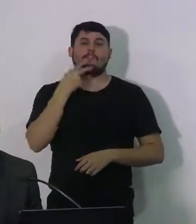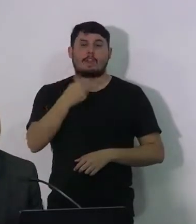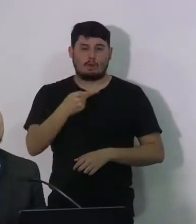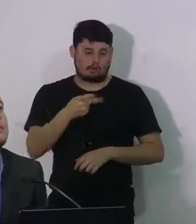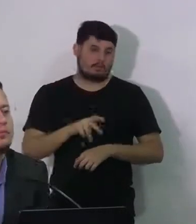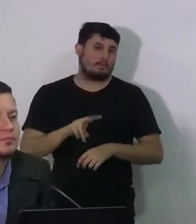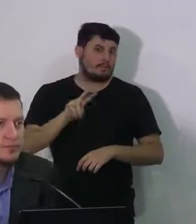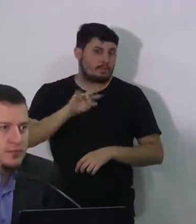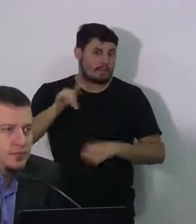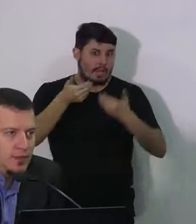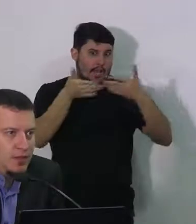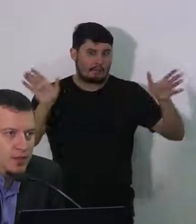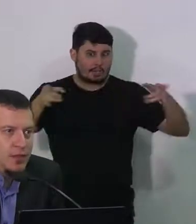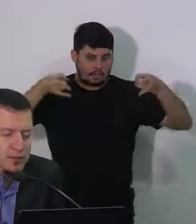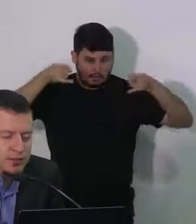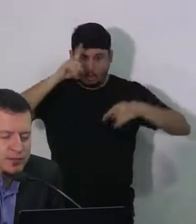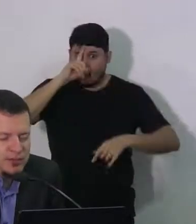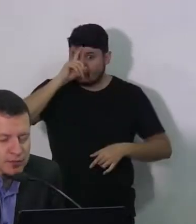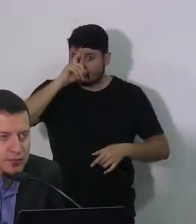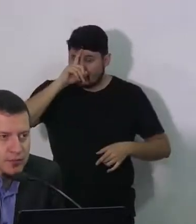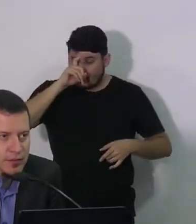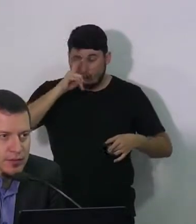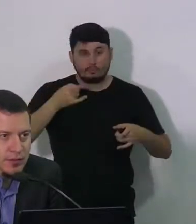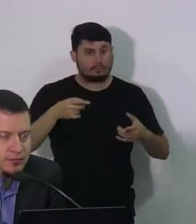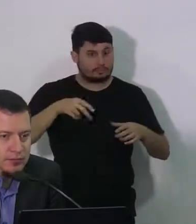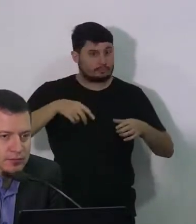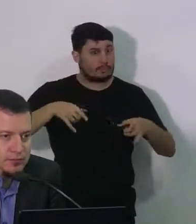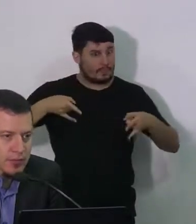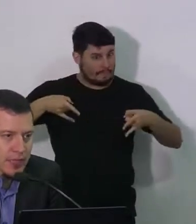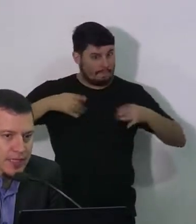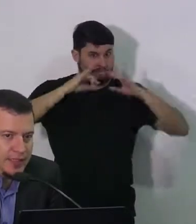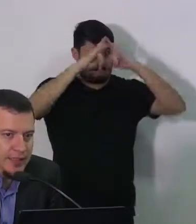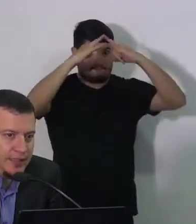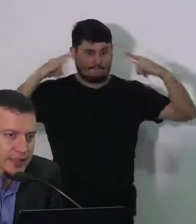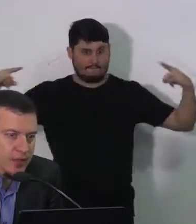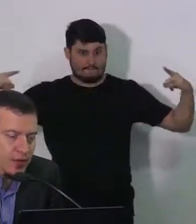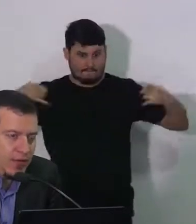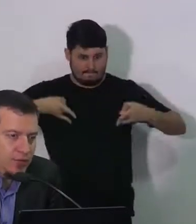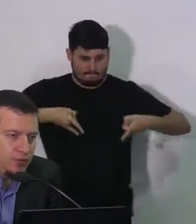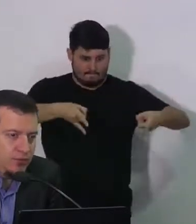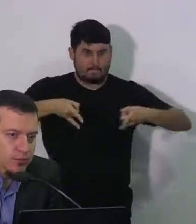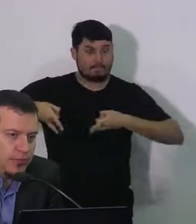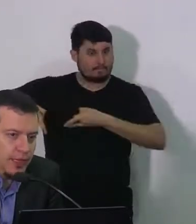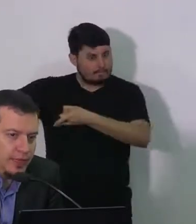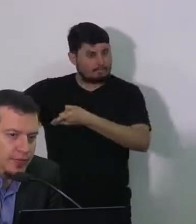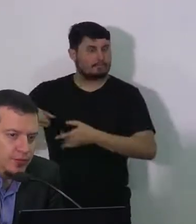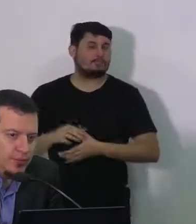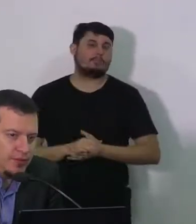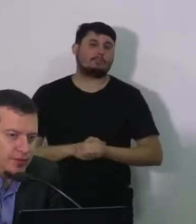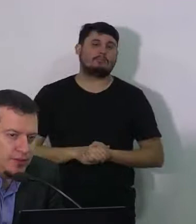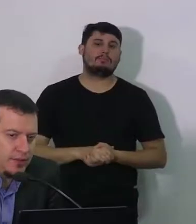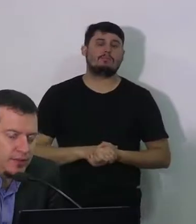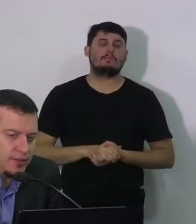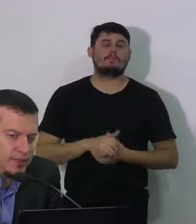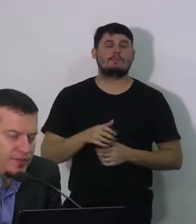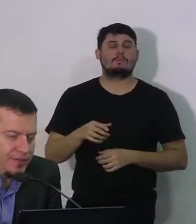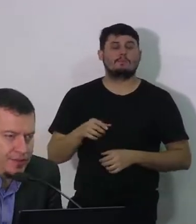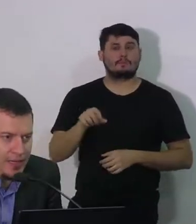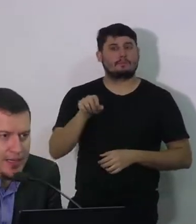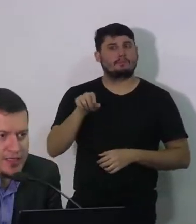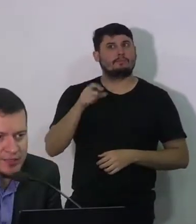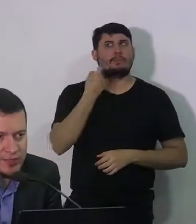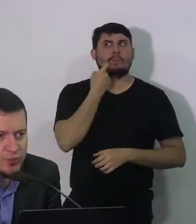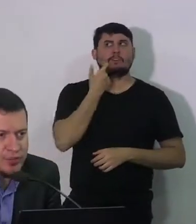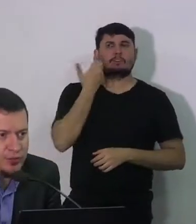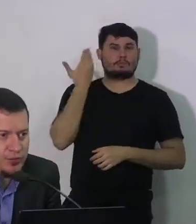onde será o hospital. Acho que são perguntas direcionadas à quarta gerência, mas o que você... A gente tem dialogado nas últimas... De